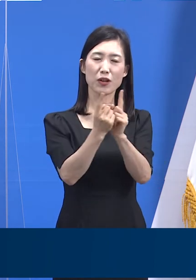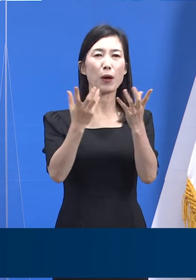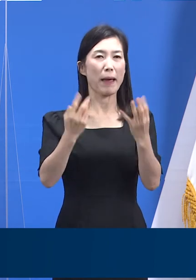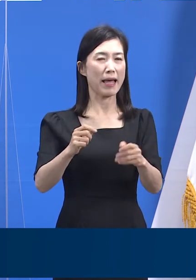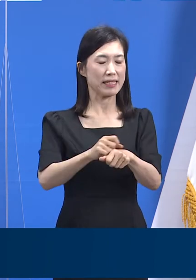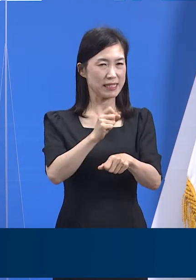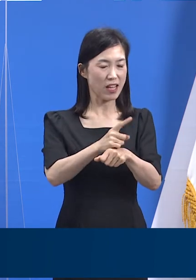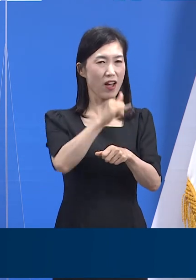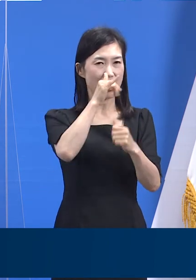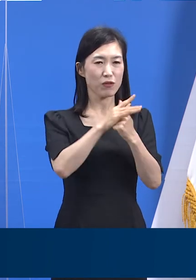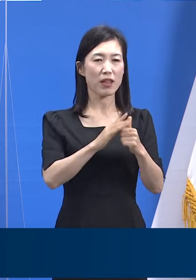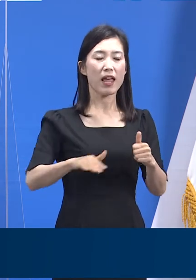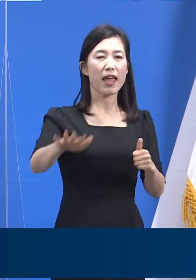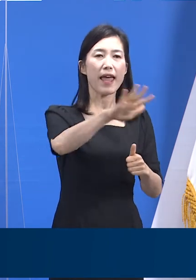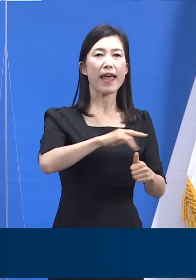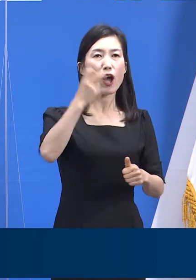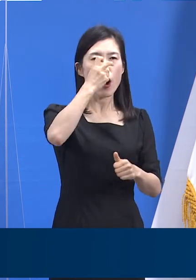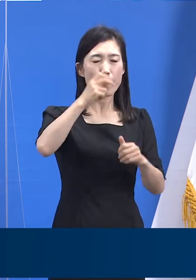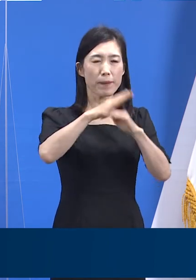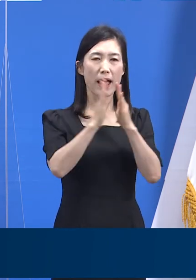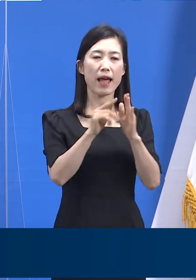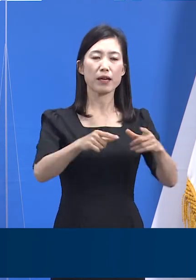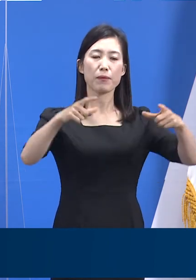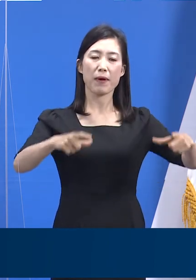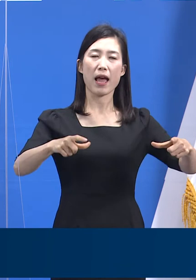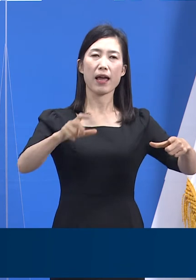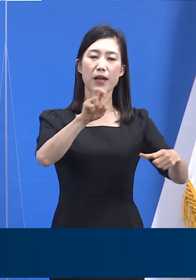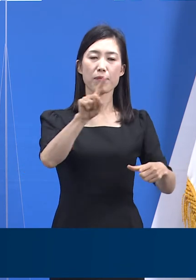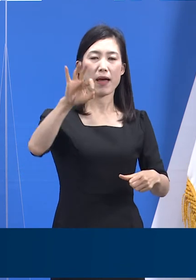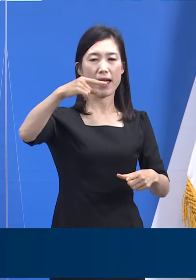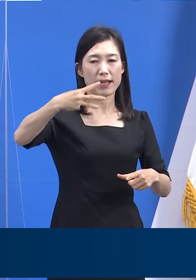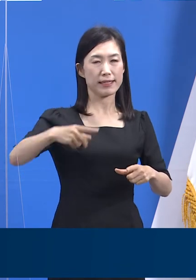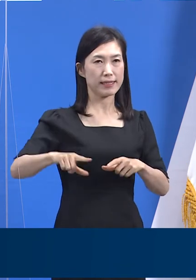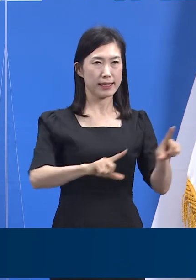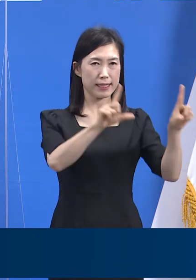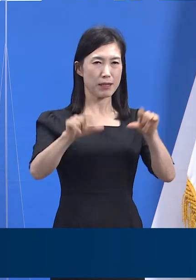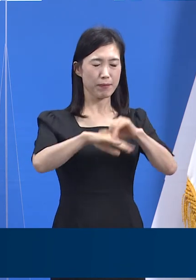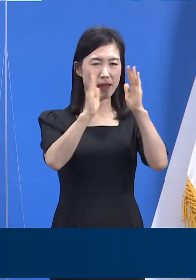일제검사 범위를 마을 주민들로 확대하여 실시할 계획입니다.